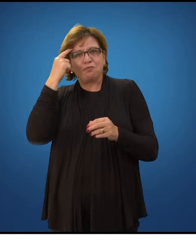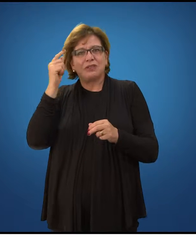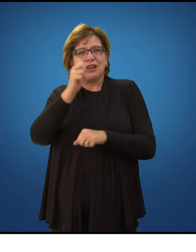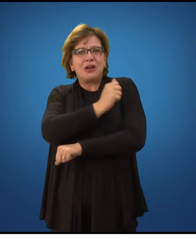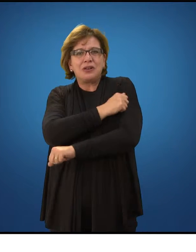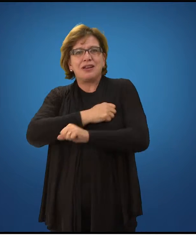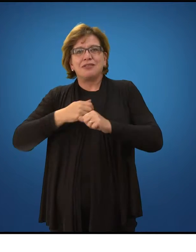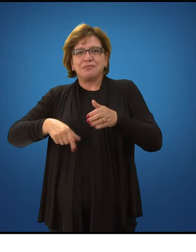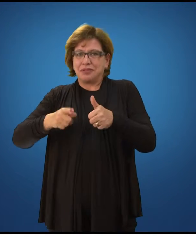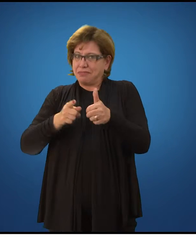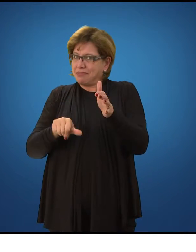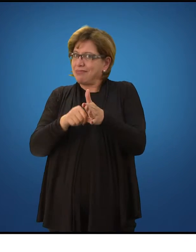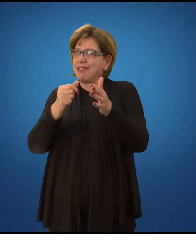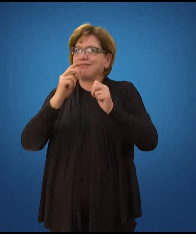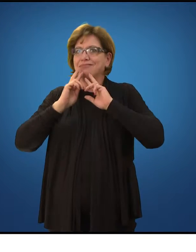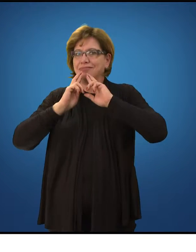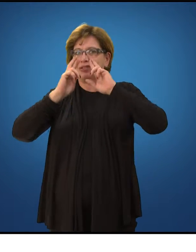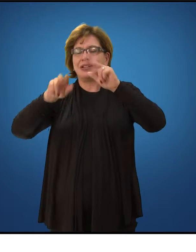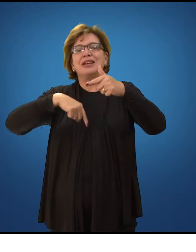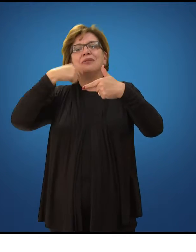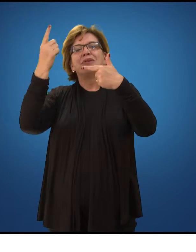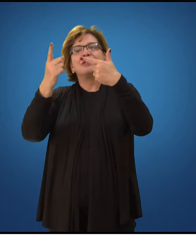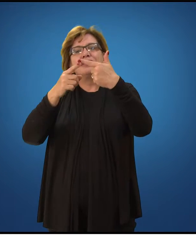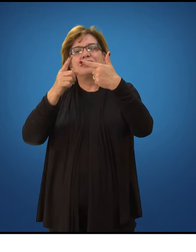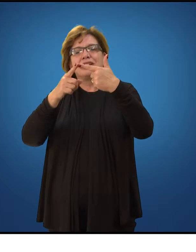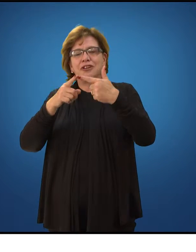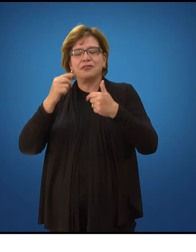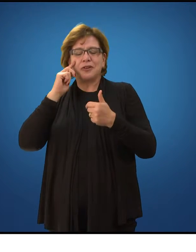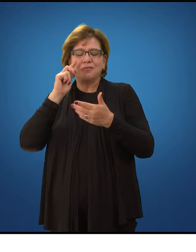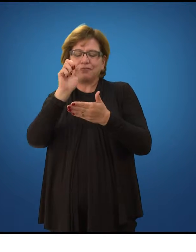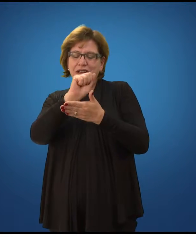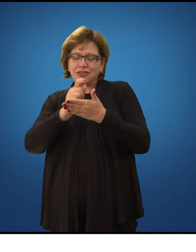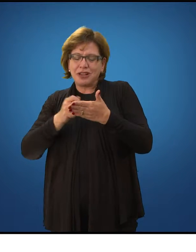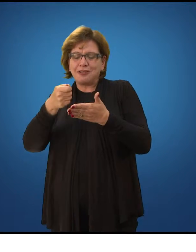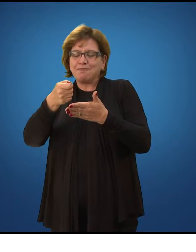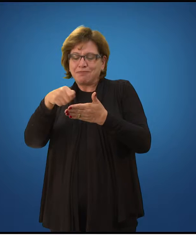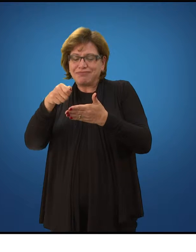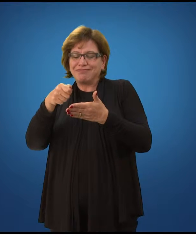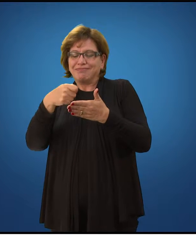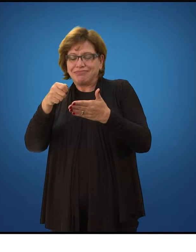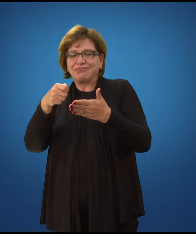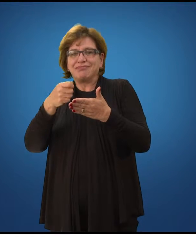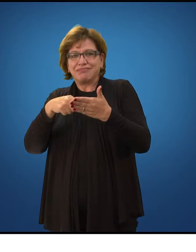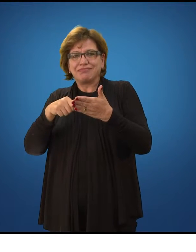Em segundo momento, são a correção das atividades que os alunos postaram, seja ela